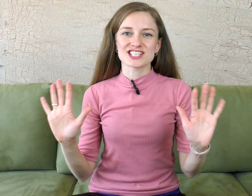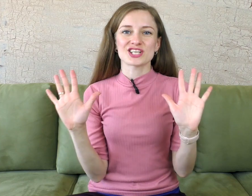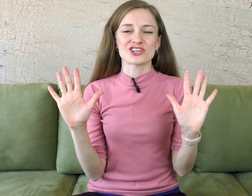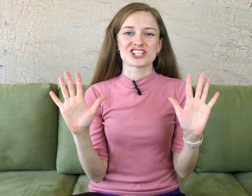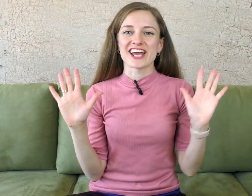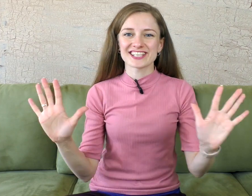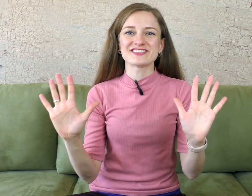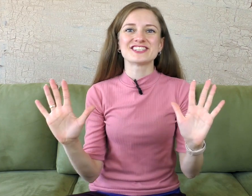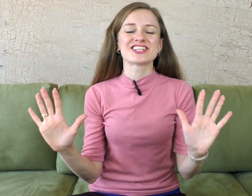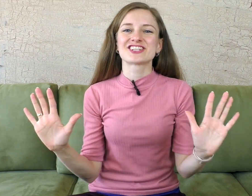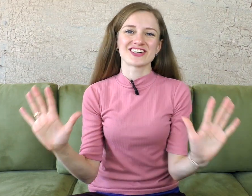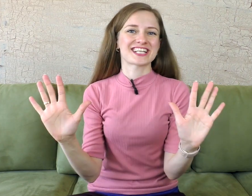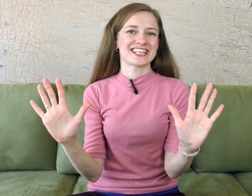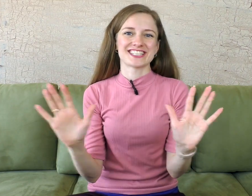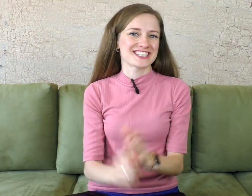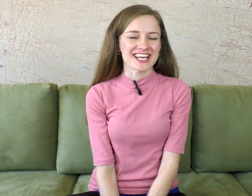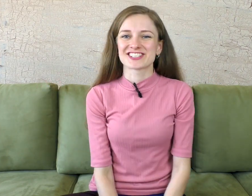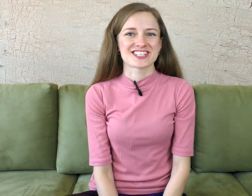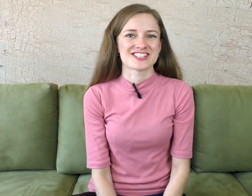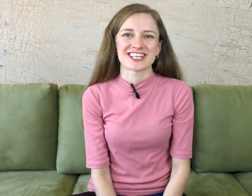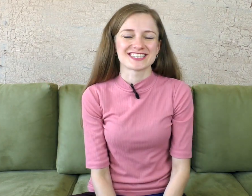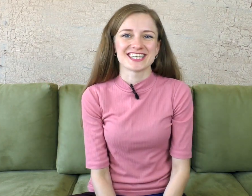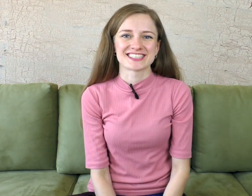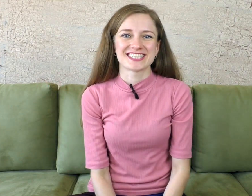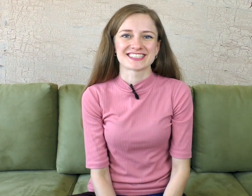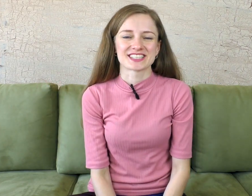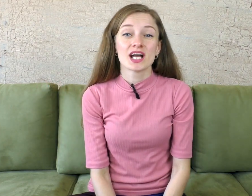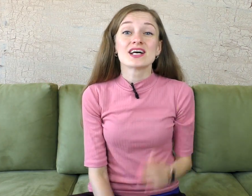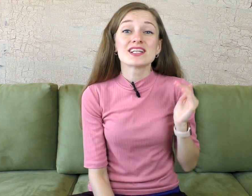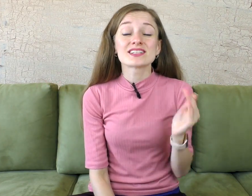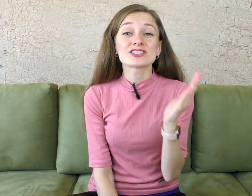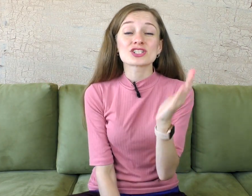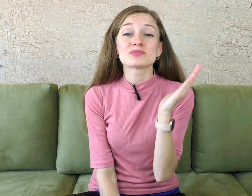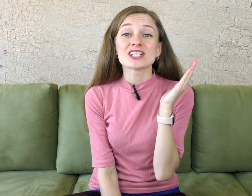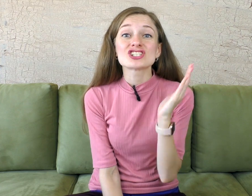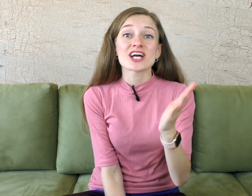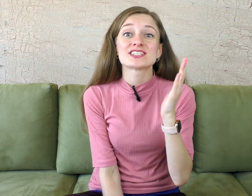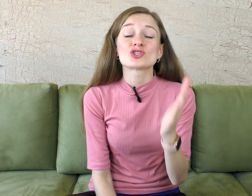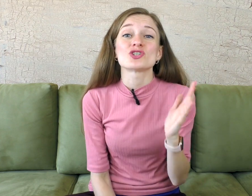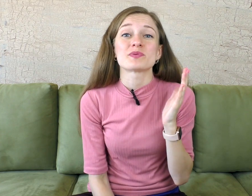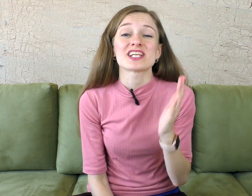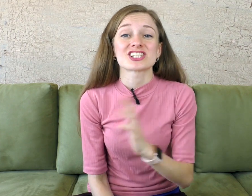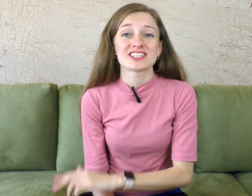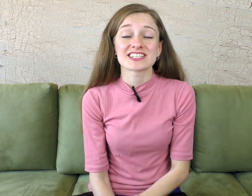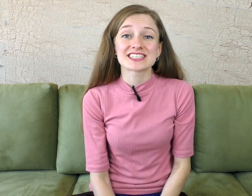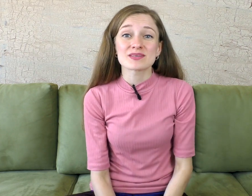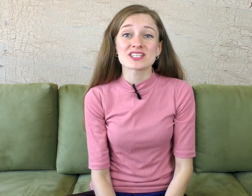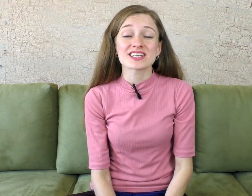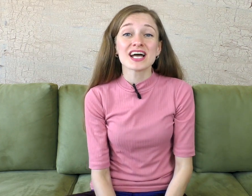Осторожно, это видео только для начинающих изучать английский язык. Для того, чтобы начать строить предложения в английском языке,